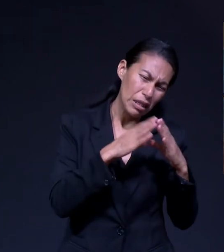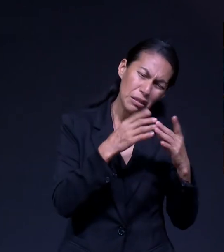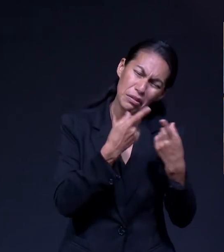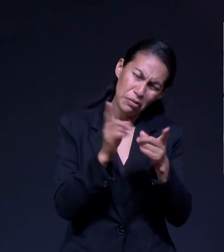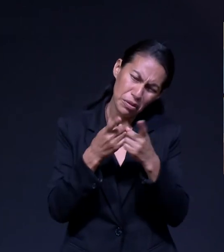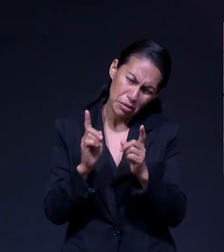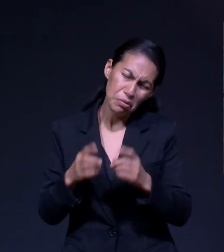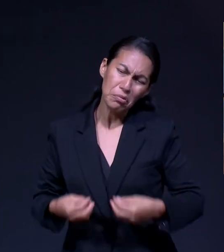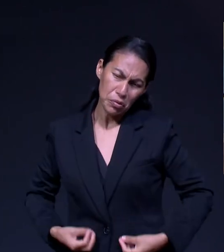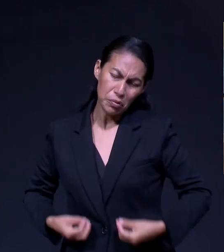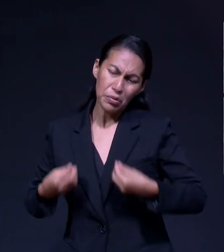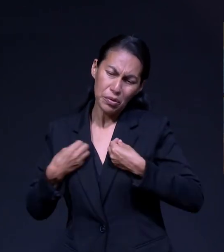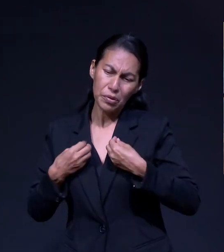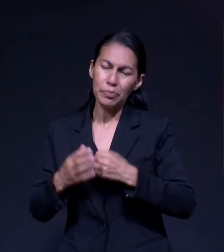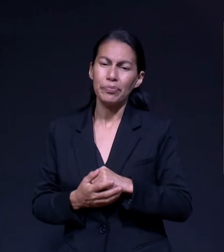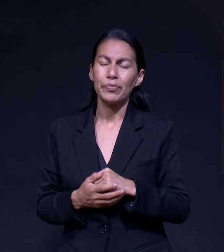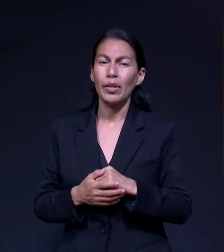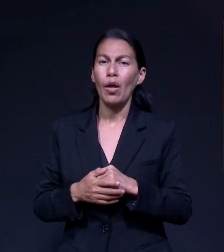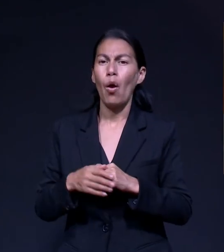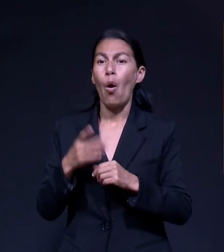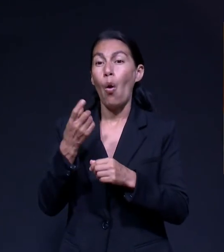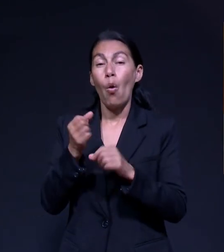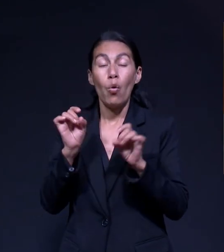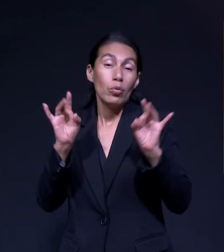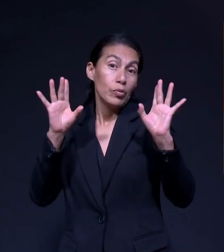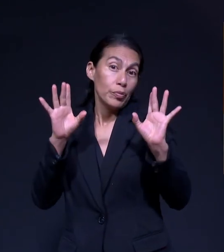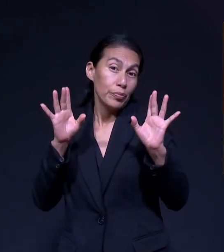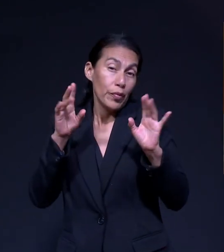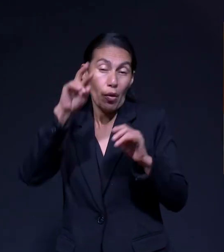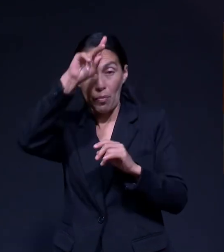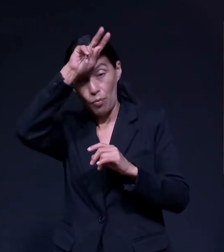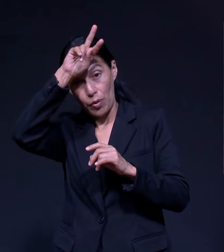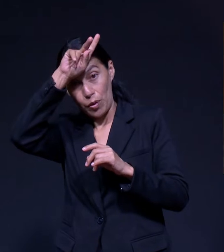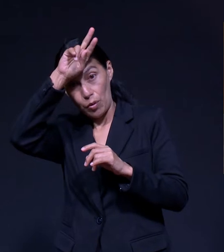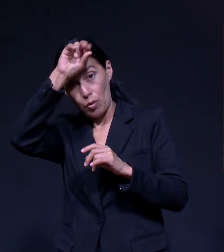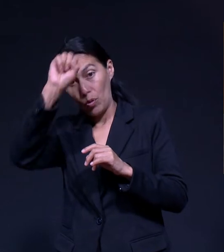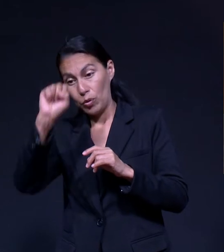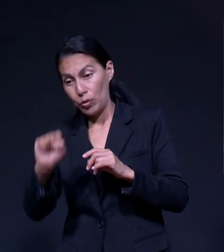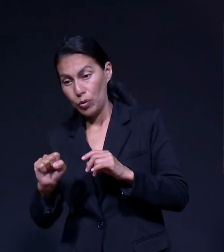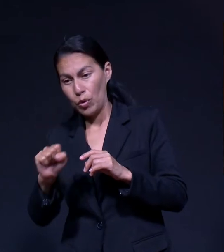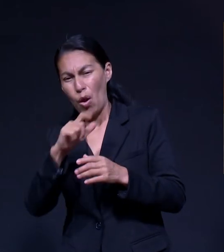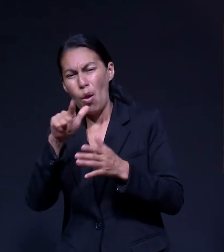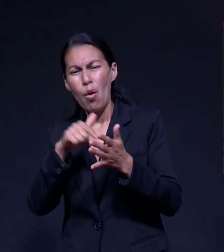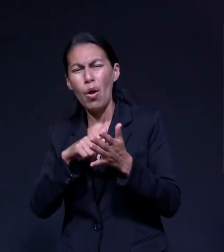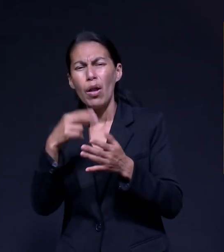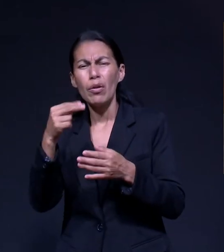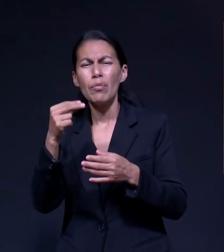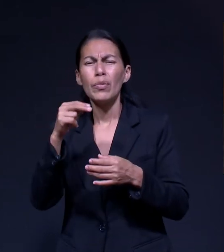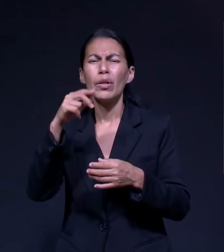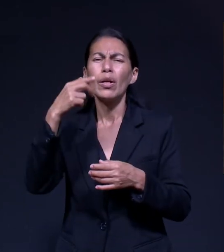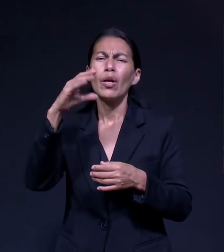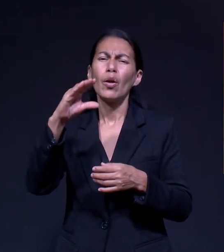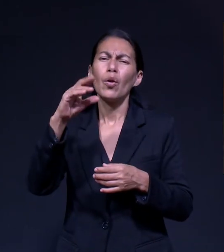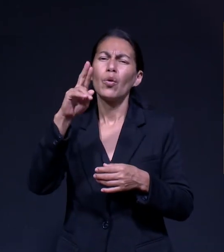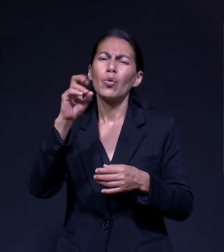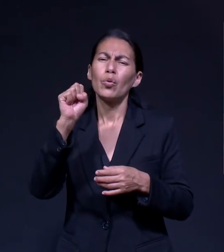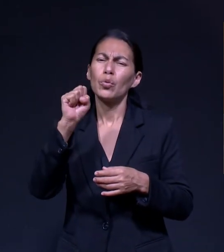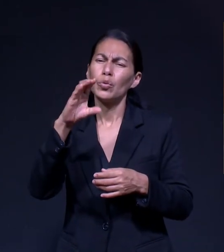Cierta vez en el sur de Perú Nos tocó vivir en Cusco Y llegamos a un apartamento que